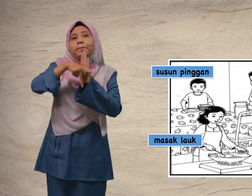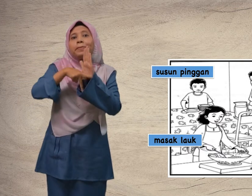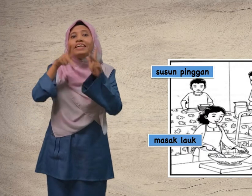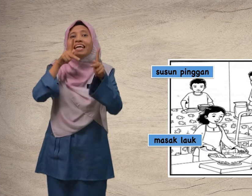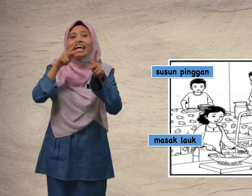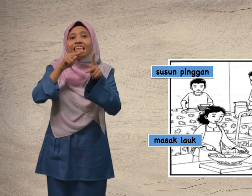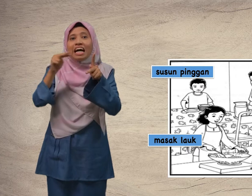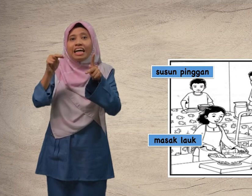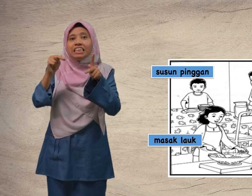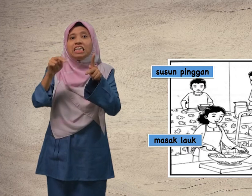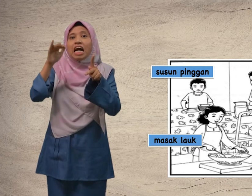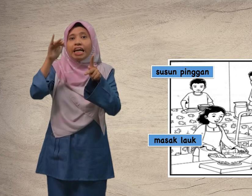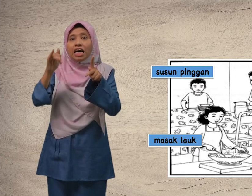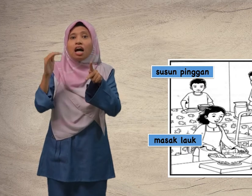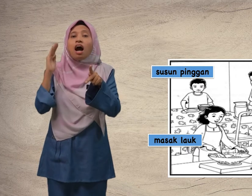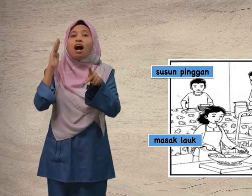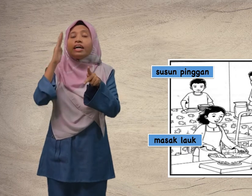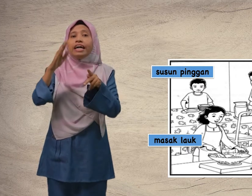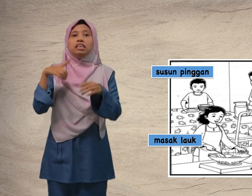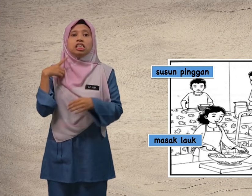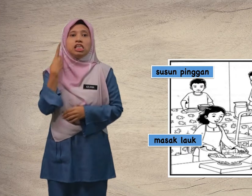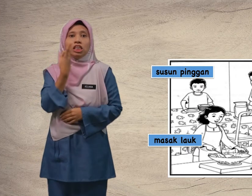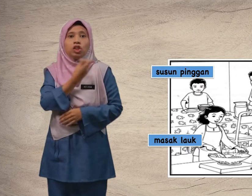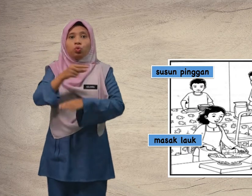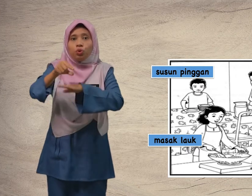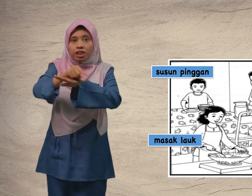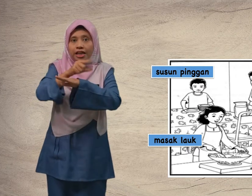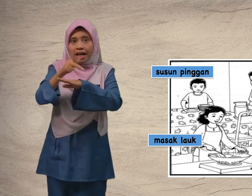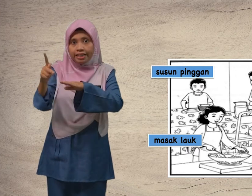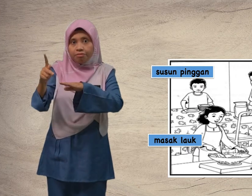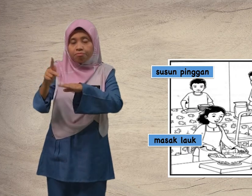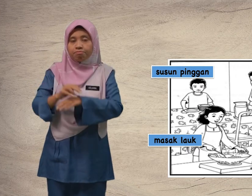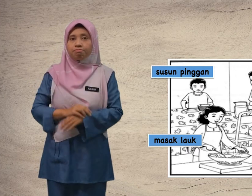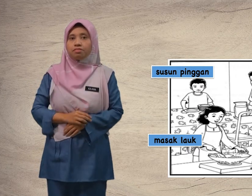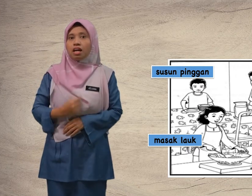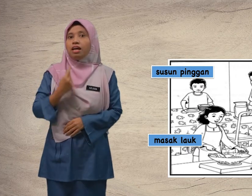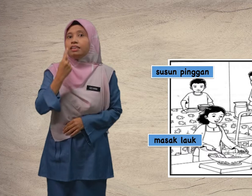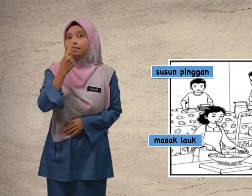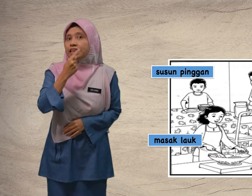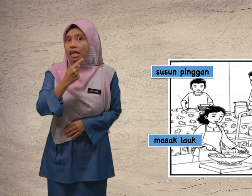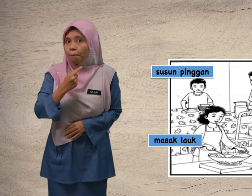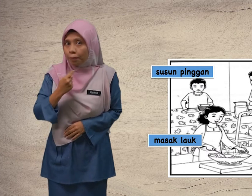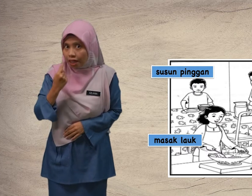Perkataan yang akan kita gunakan siapa